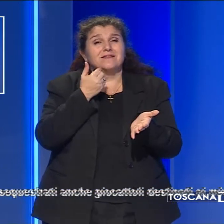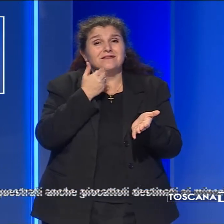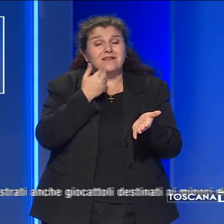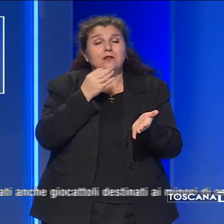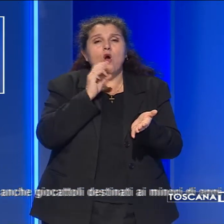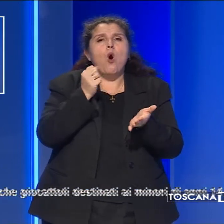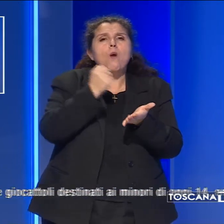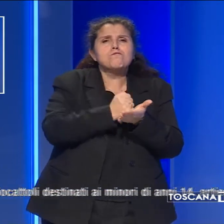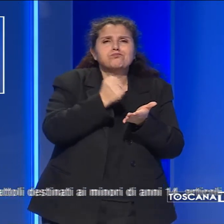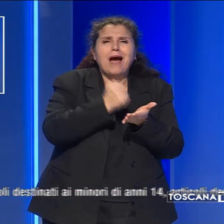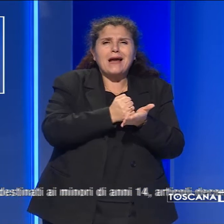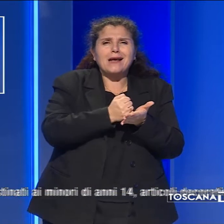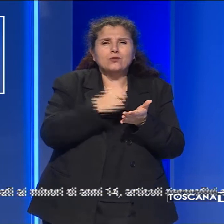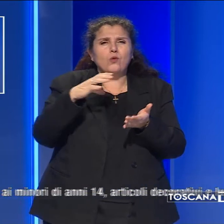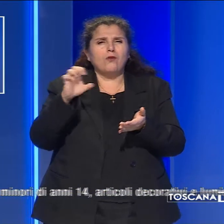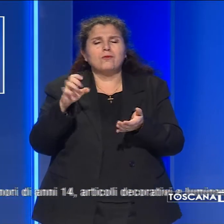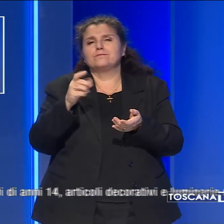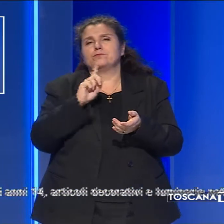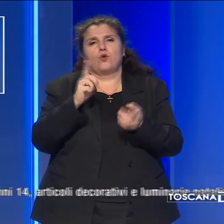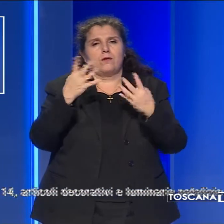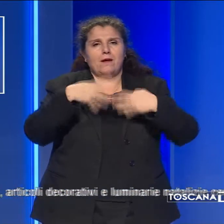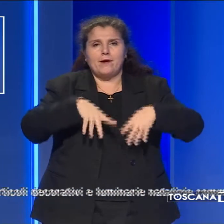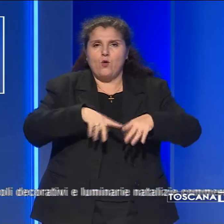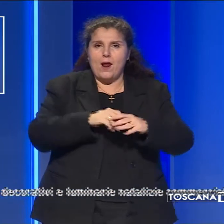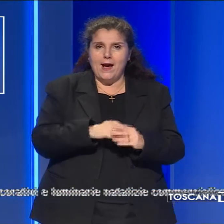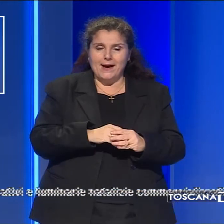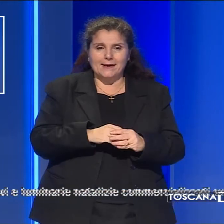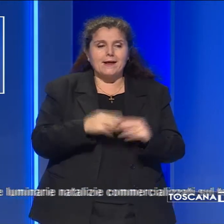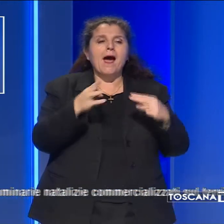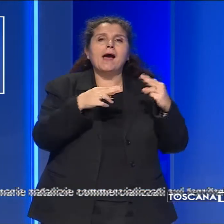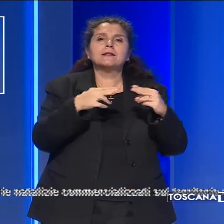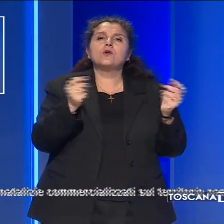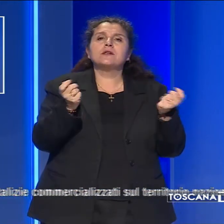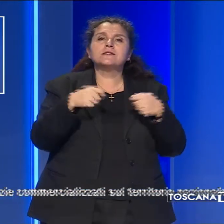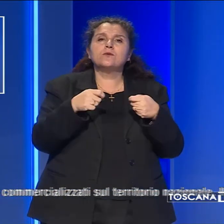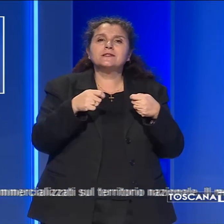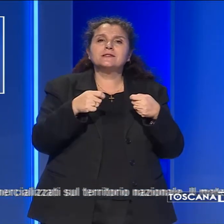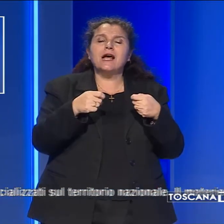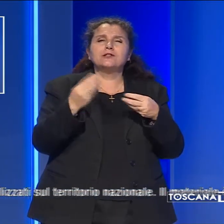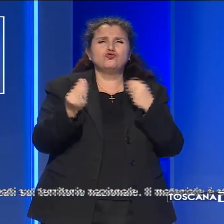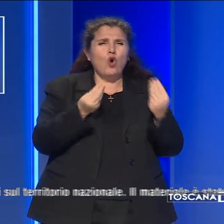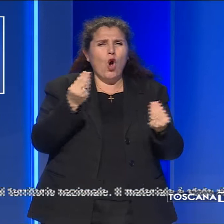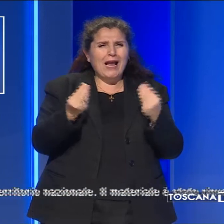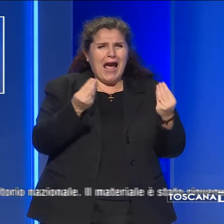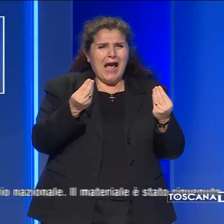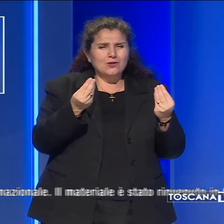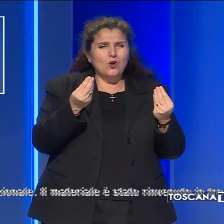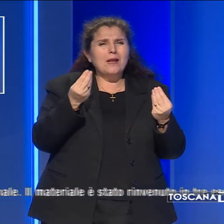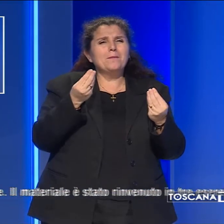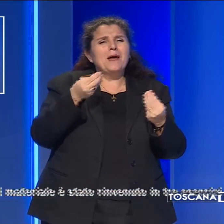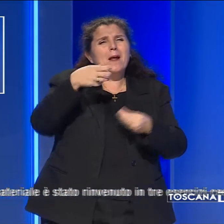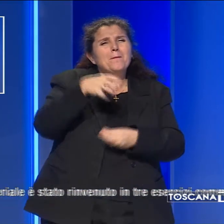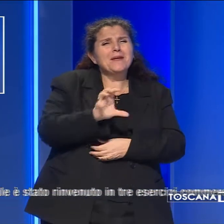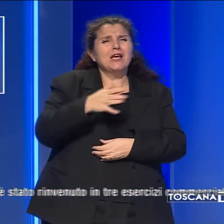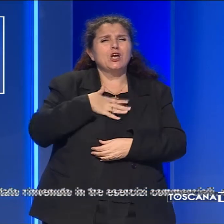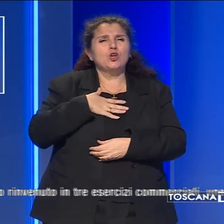marcatura c'è irregolare. Tra gli articoli sequestrati anche giocattoli destinati ai minori di